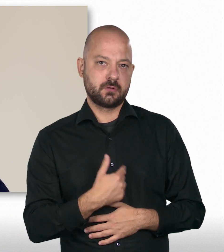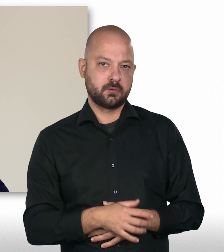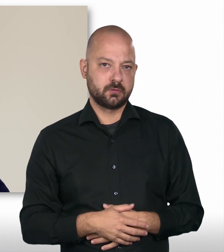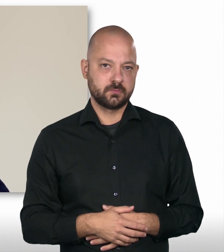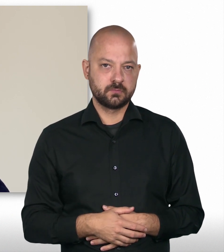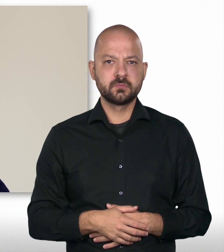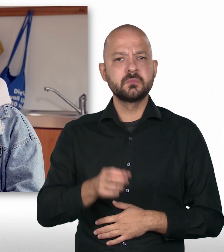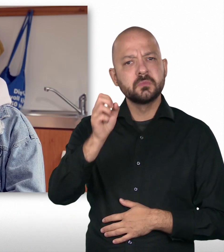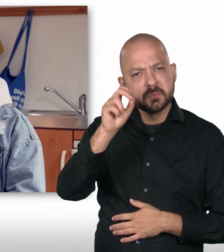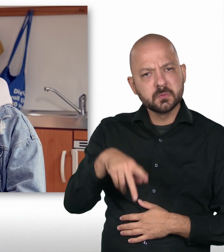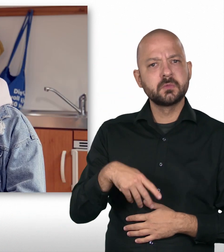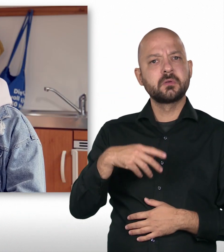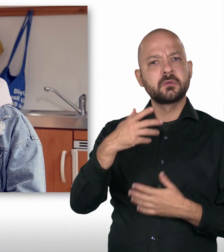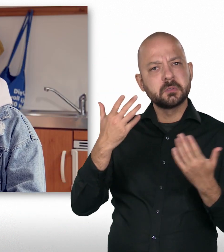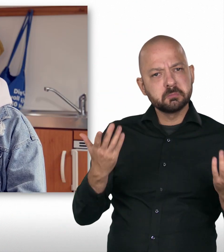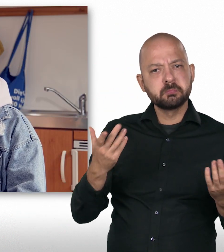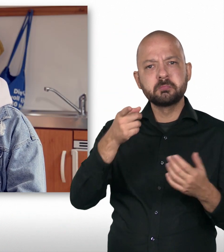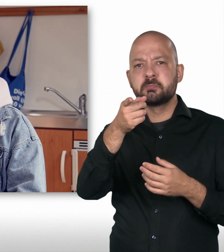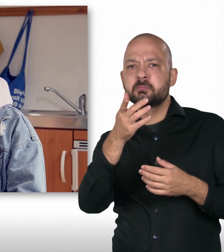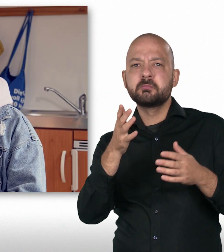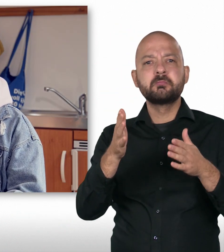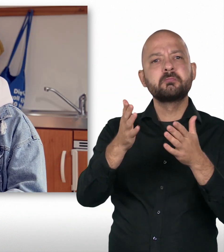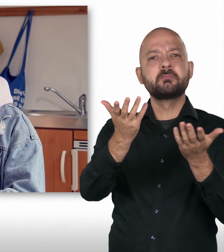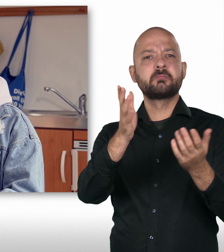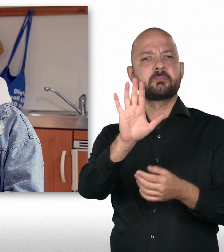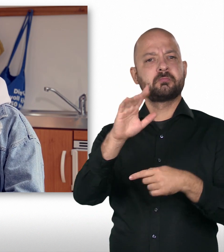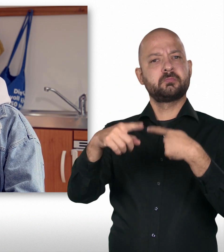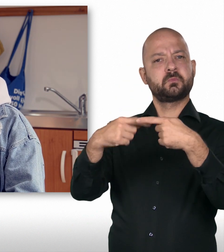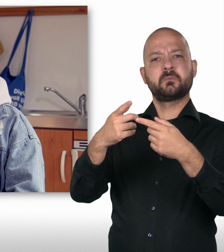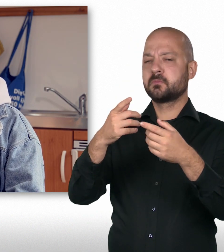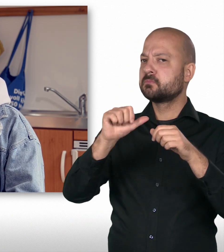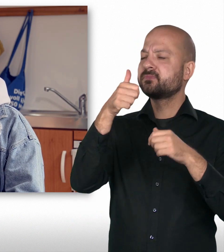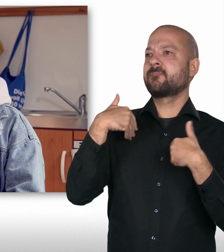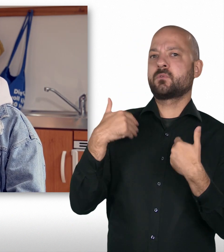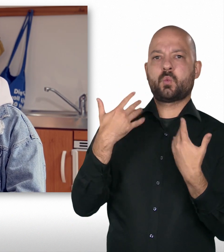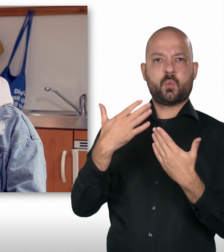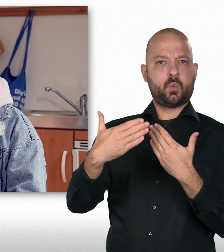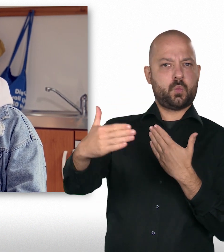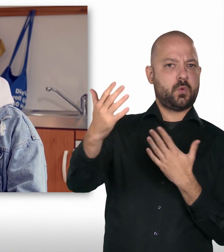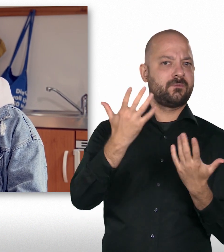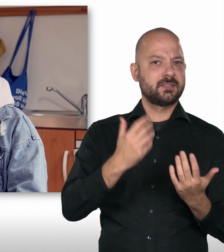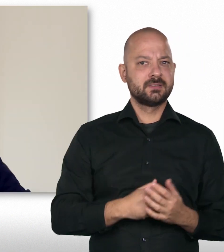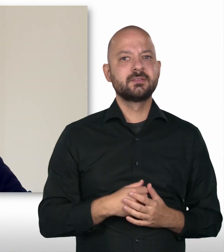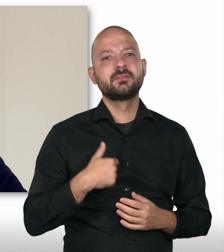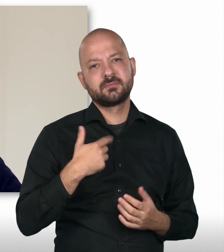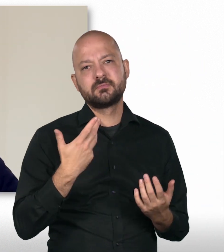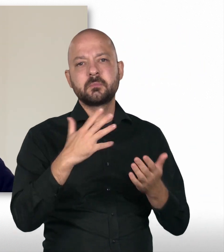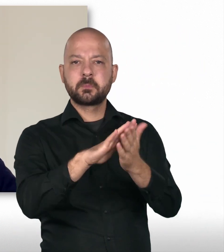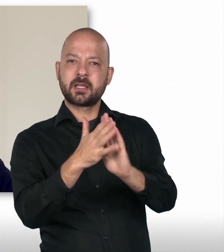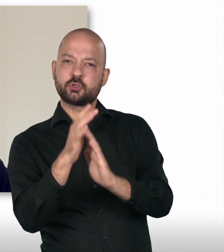wirklich sagen. Marius, sag mir doch mal, worauf du dich bei deiner Laufbahn am Ende am meisten freust. Ja, am meisten freue ich mich